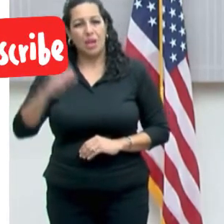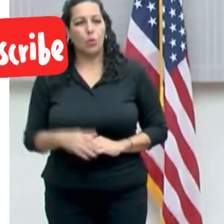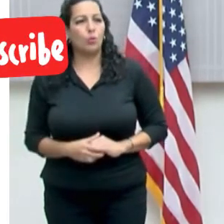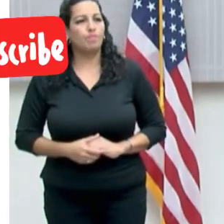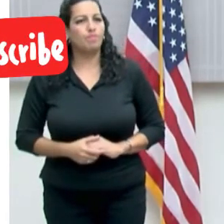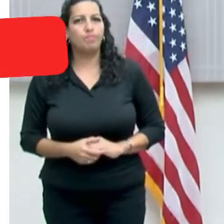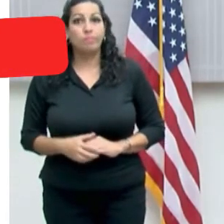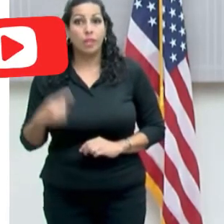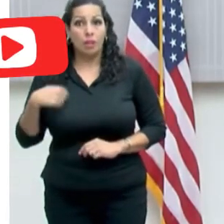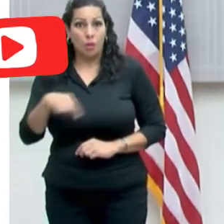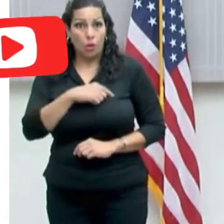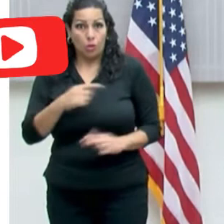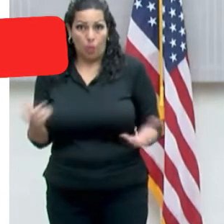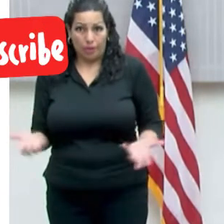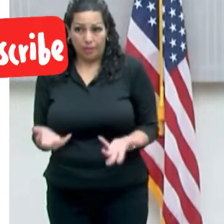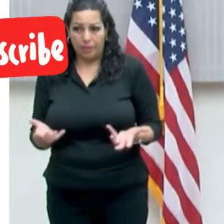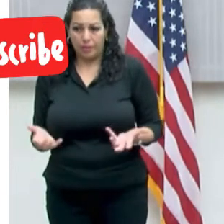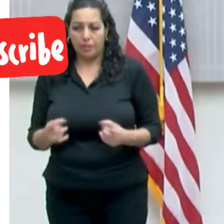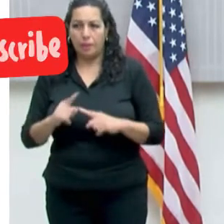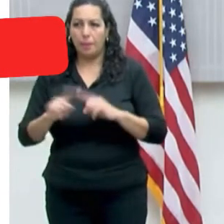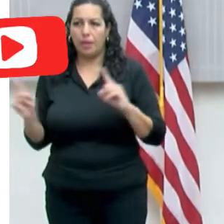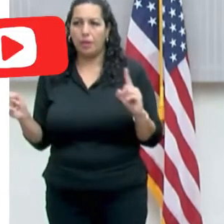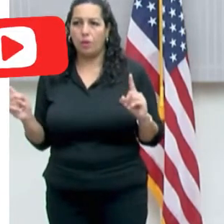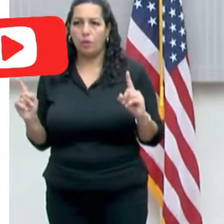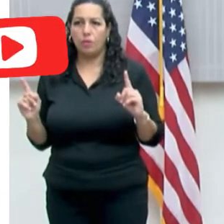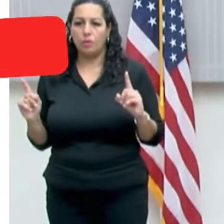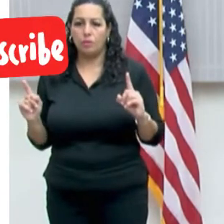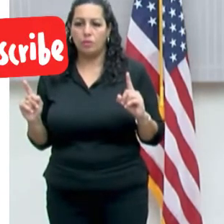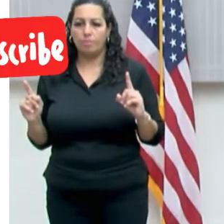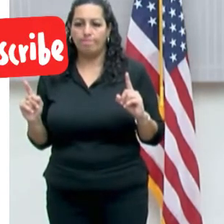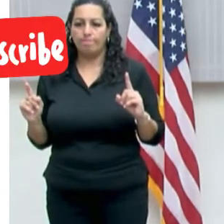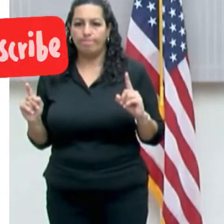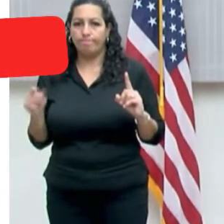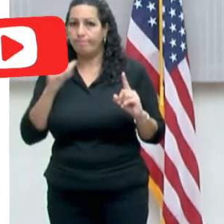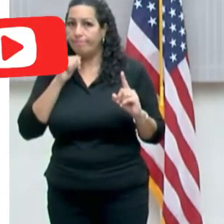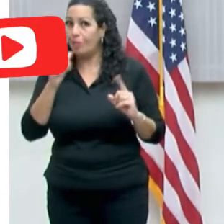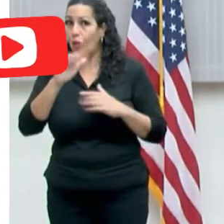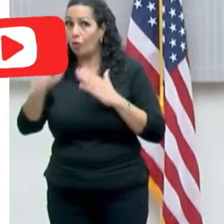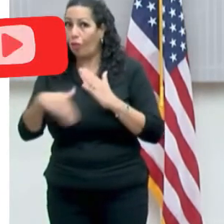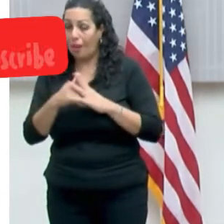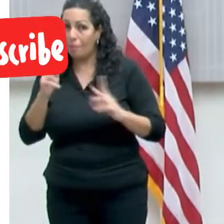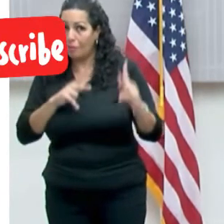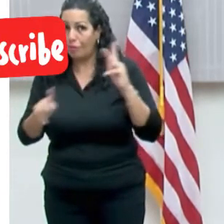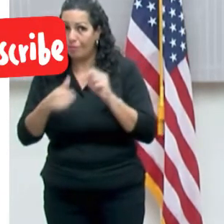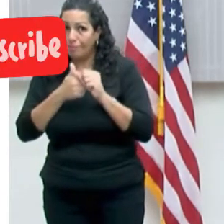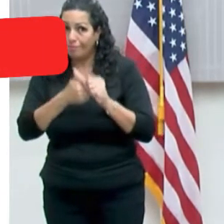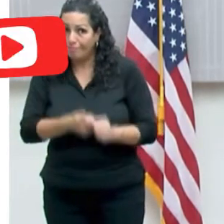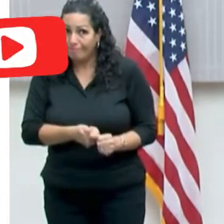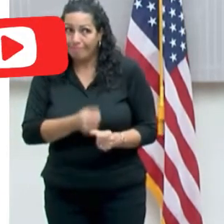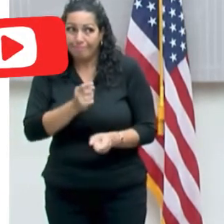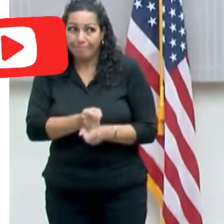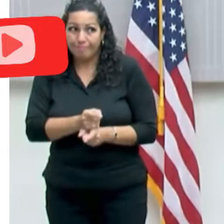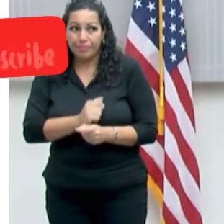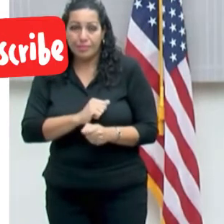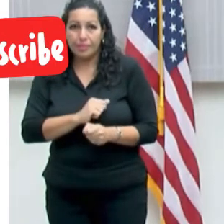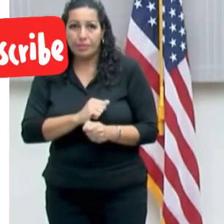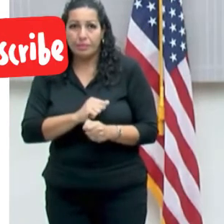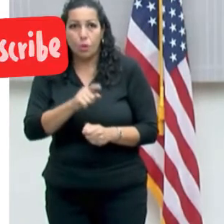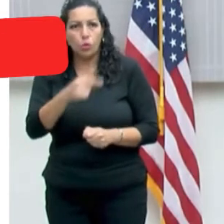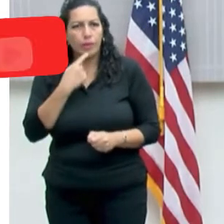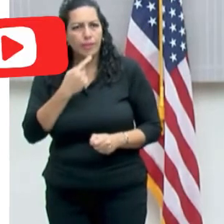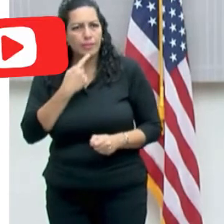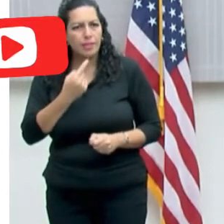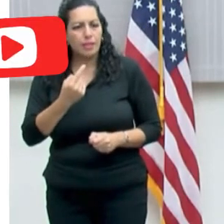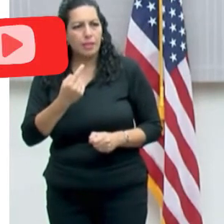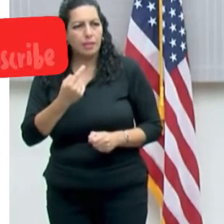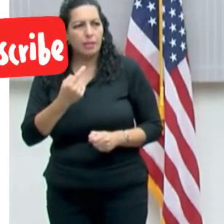porque a pesar de las medidas no todo el mundo ha cumplido, ¿verdad? Y usted señala pues que ya para